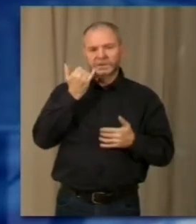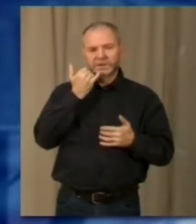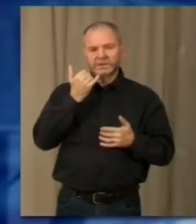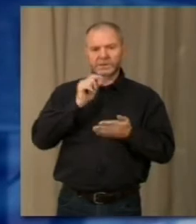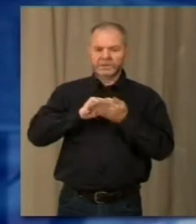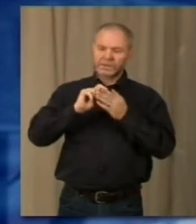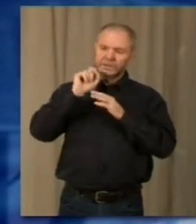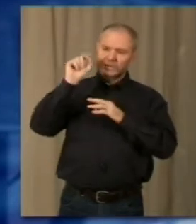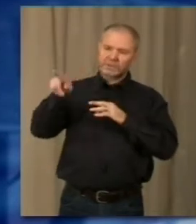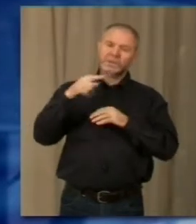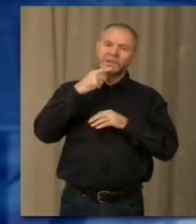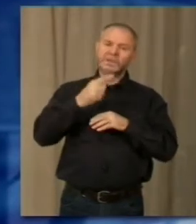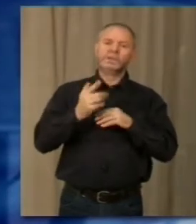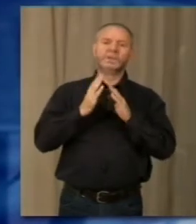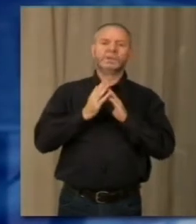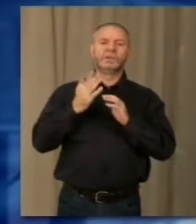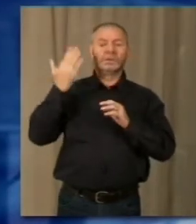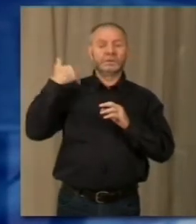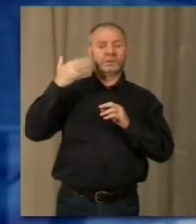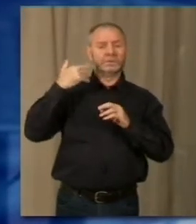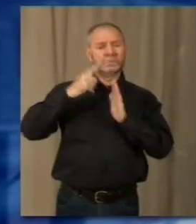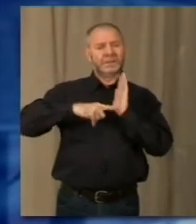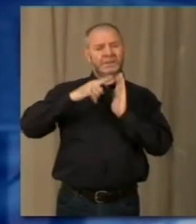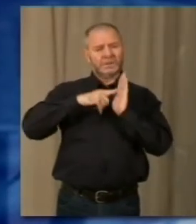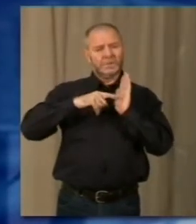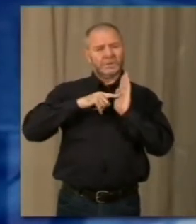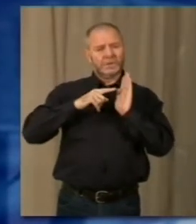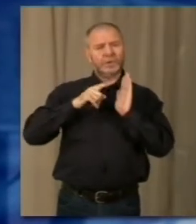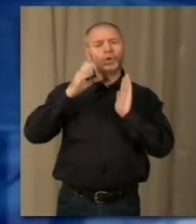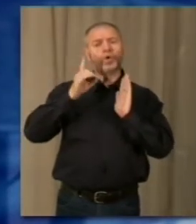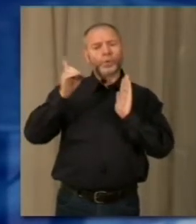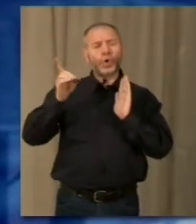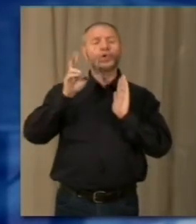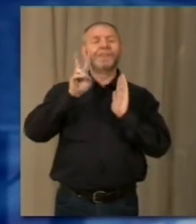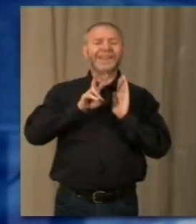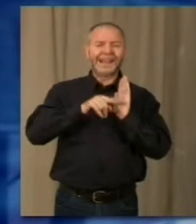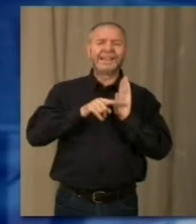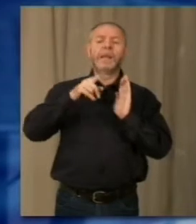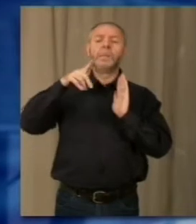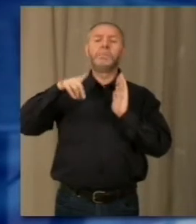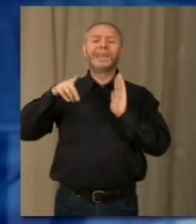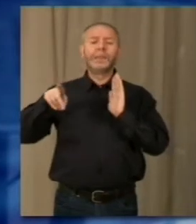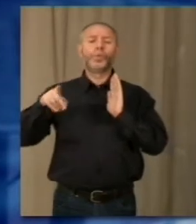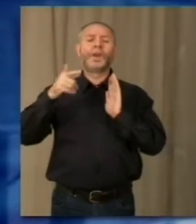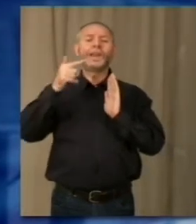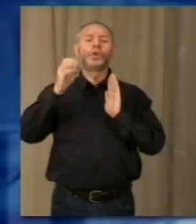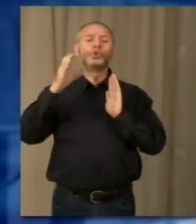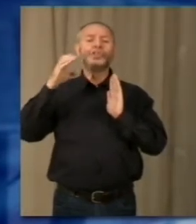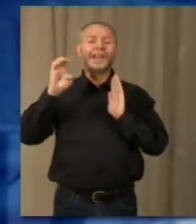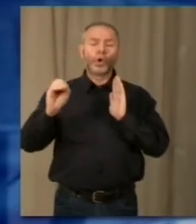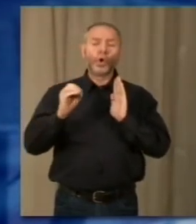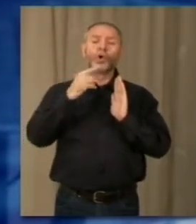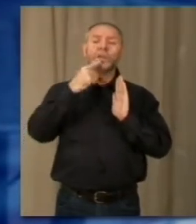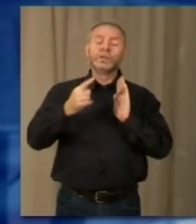'ammissiva nella quale si ricorda che già nei mesi scorsi le amministrazioni di Domo, Villa, Crevola, Piedimulera e Toceno si erano espresse per